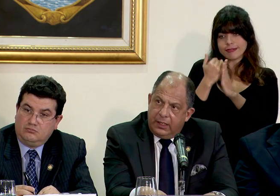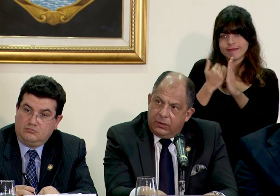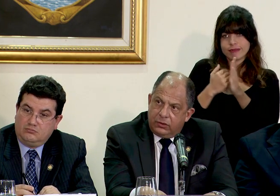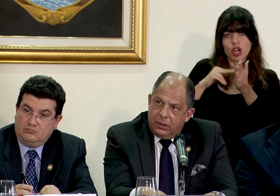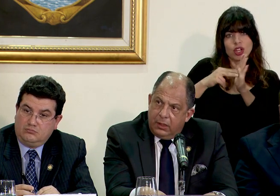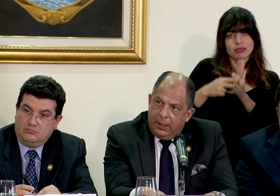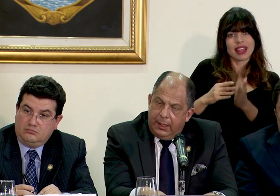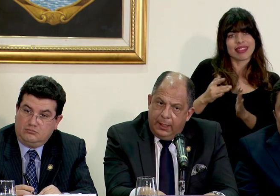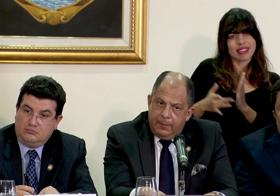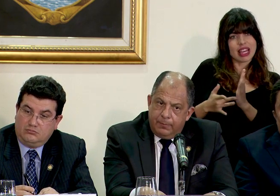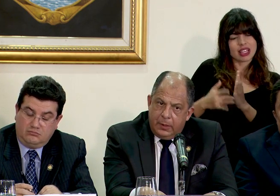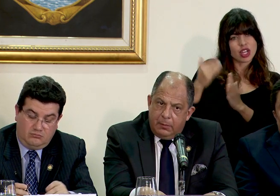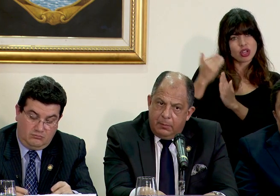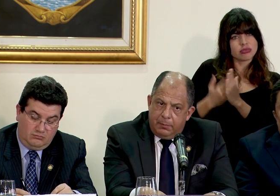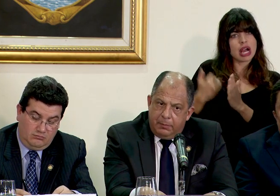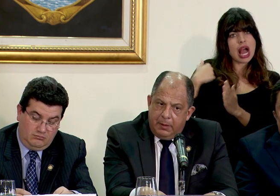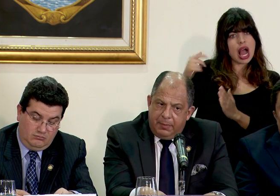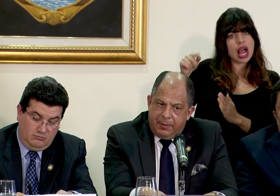conceptos técnicos